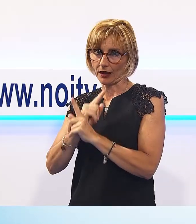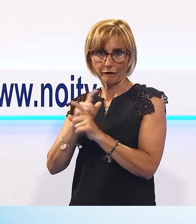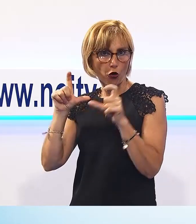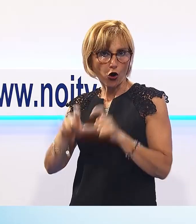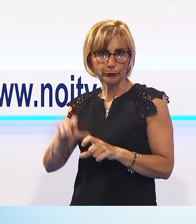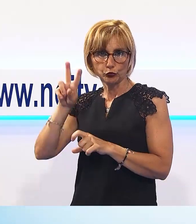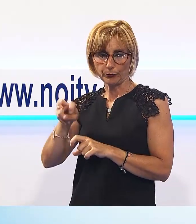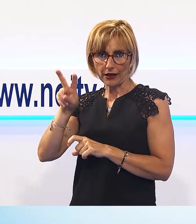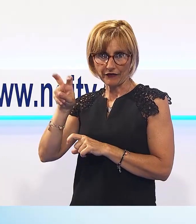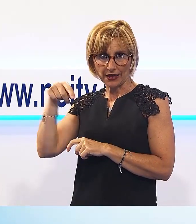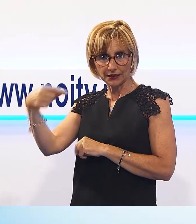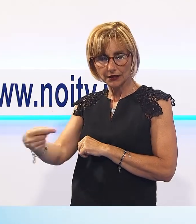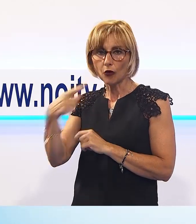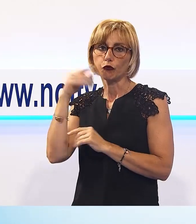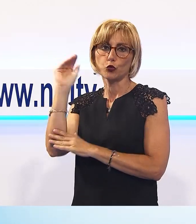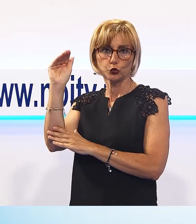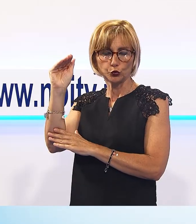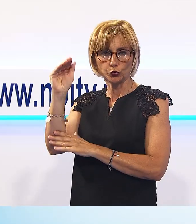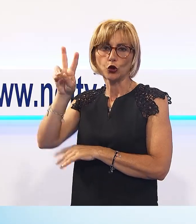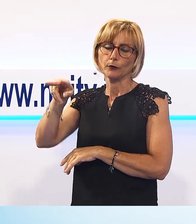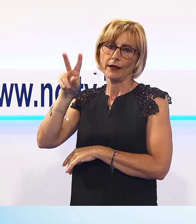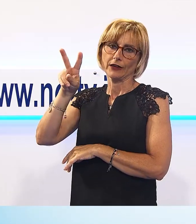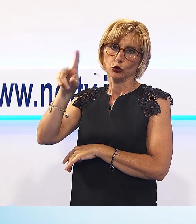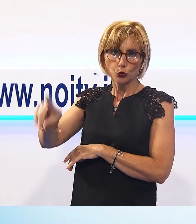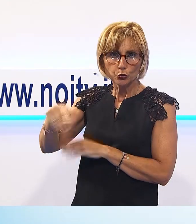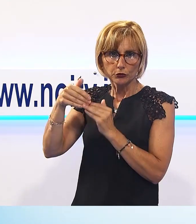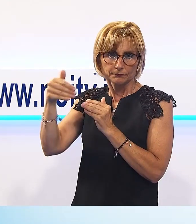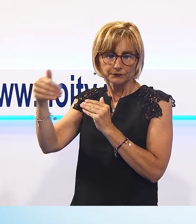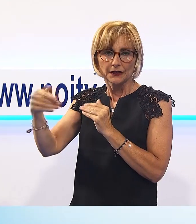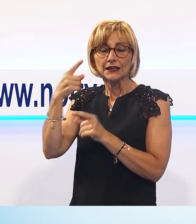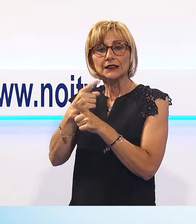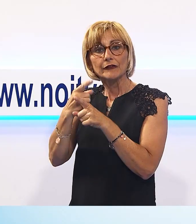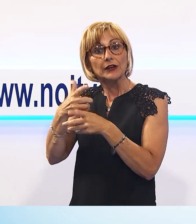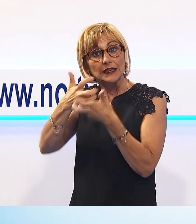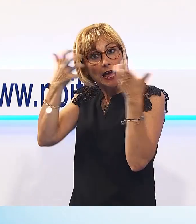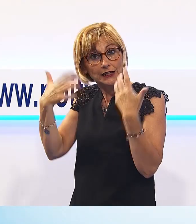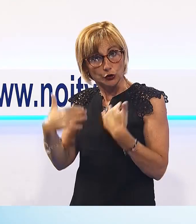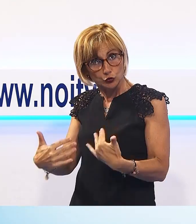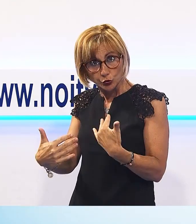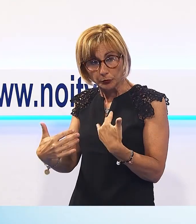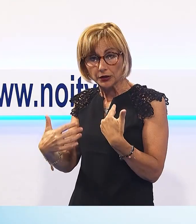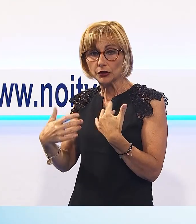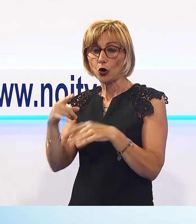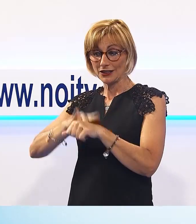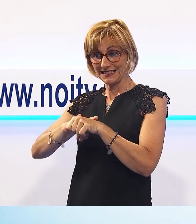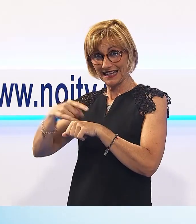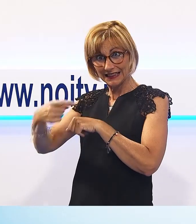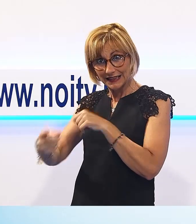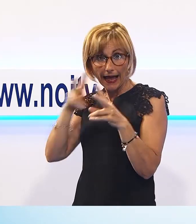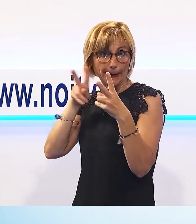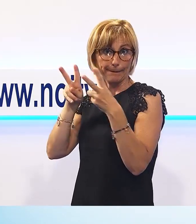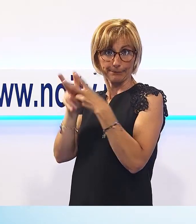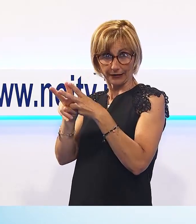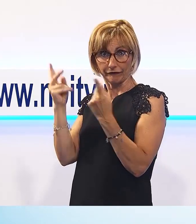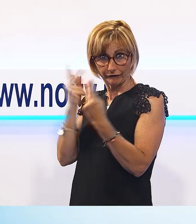prossimo anno, dei prossimi anni. Lei vuole chiarire subito, mettere le carte in tavola subito a settembre di quest'anno?